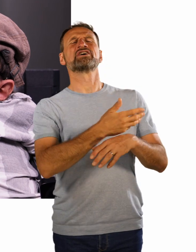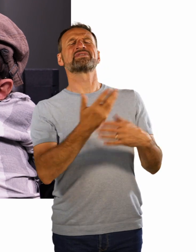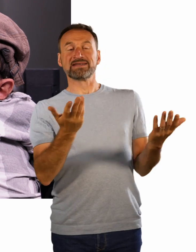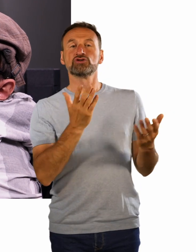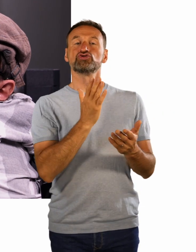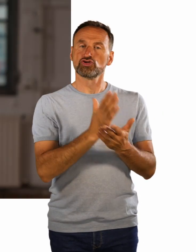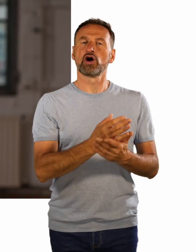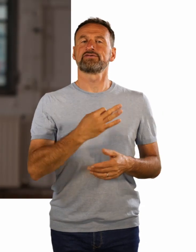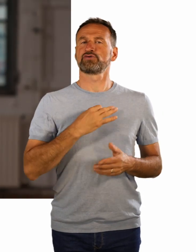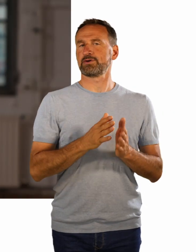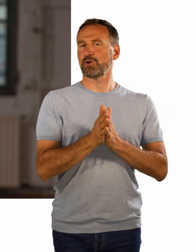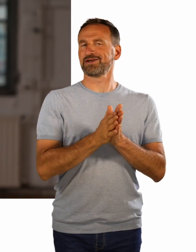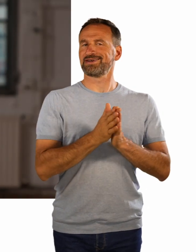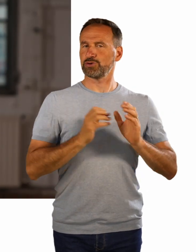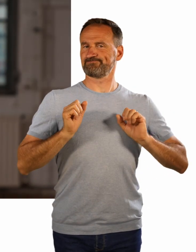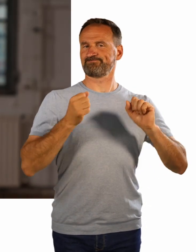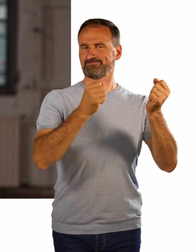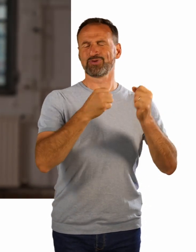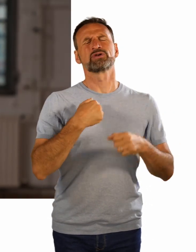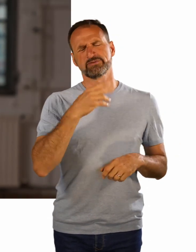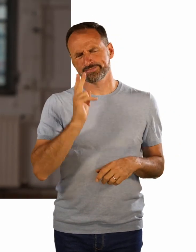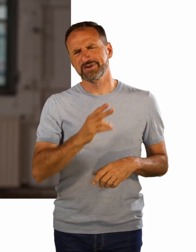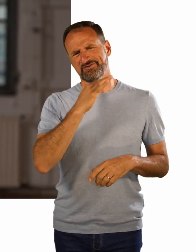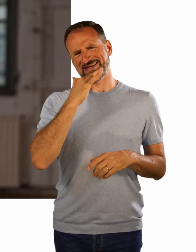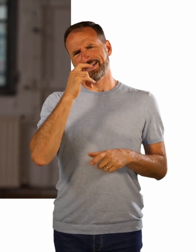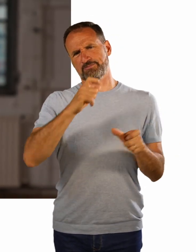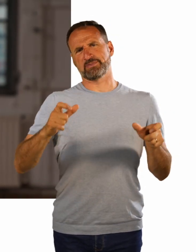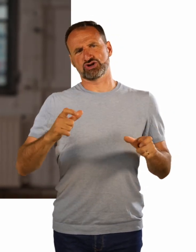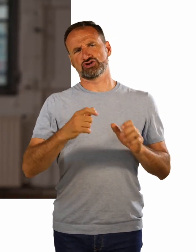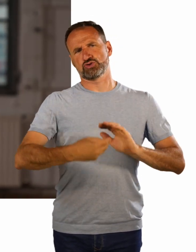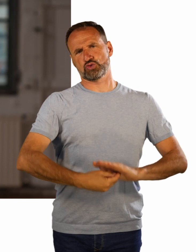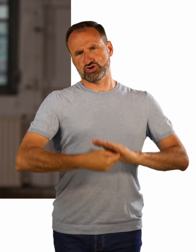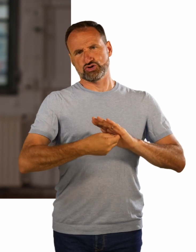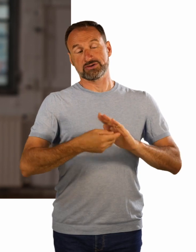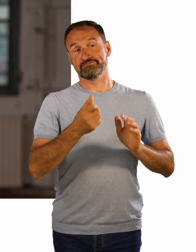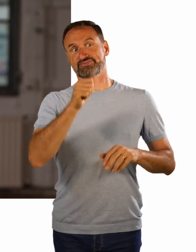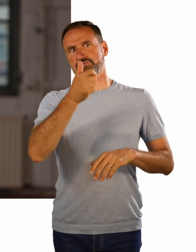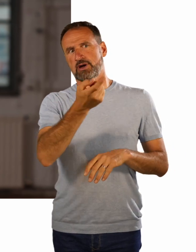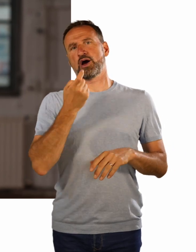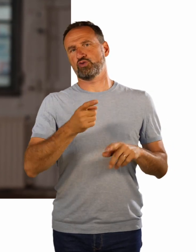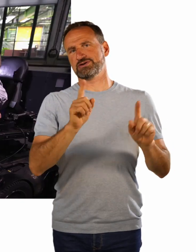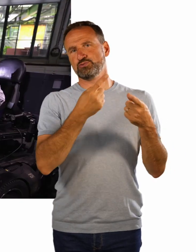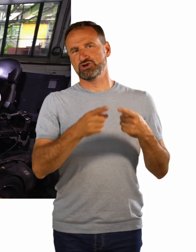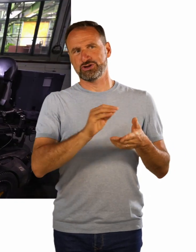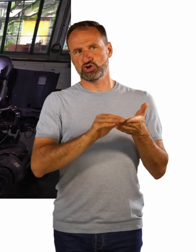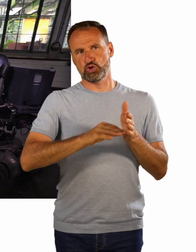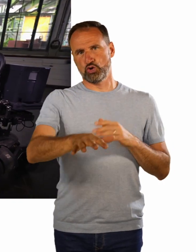viele Menschen, hauptsächlich auch aus der Musikschule an meiner Seite, die mich immer gefördert haben und die immer gesagt haben,